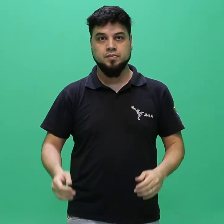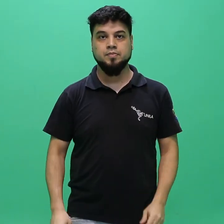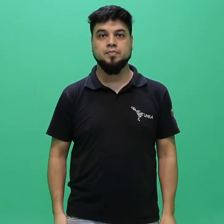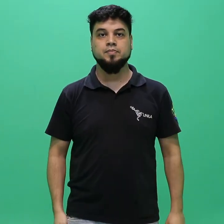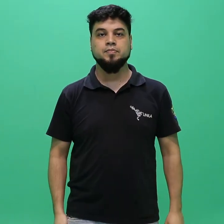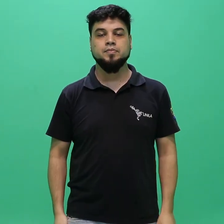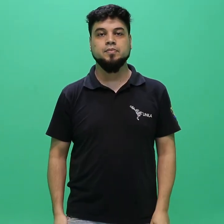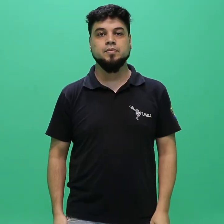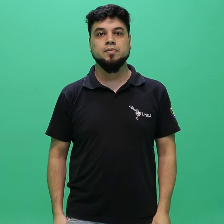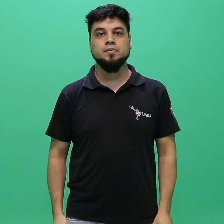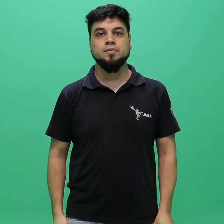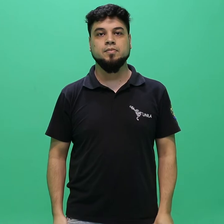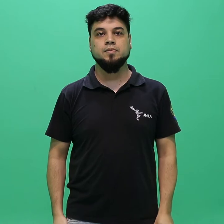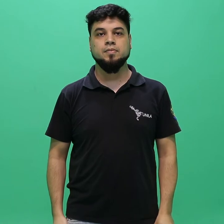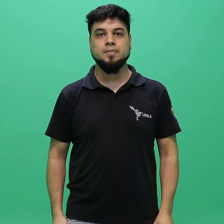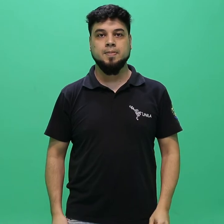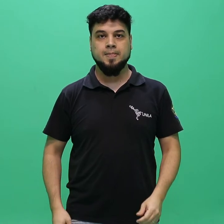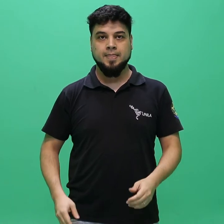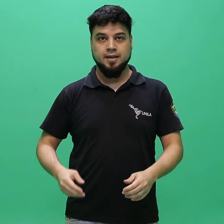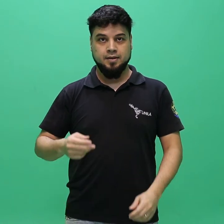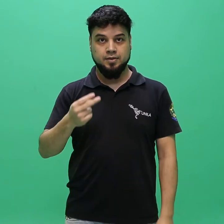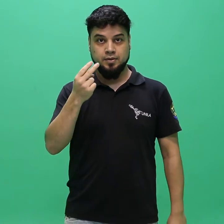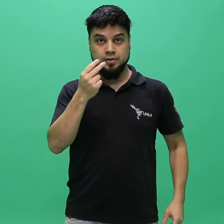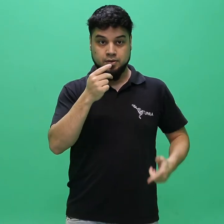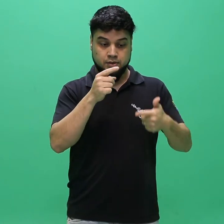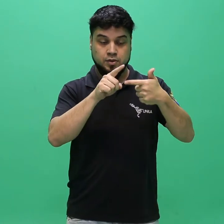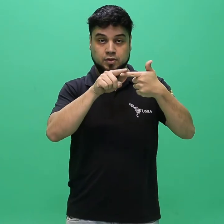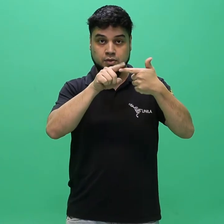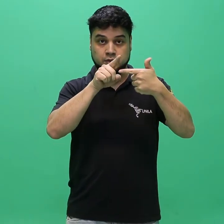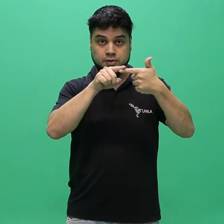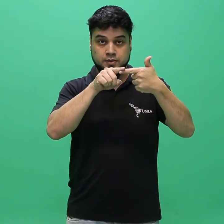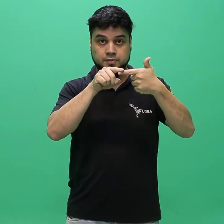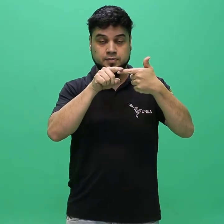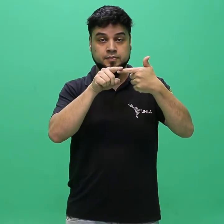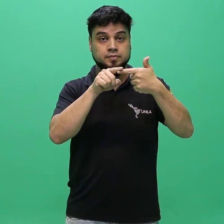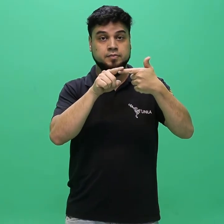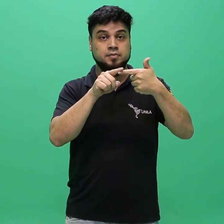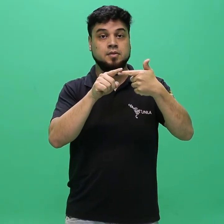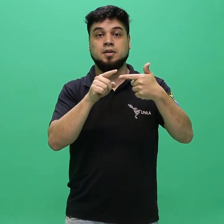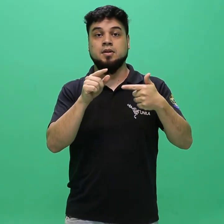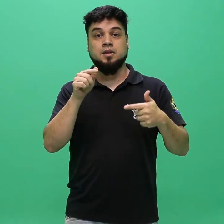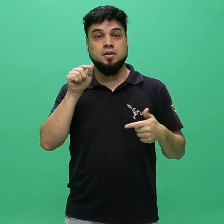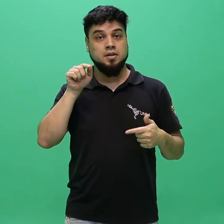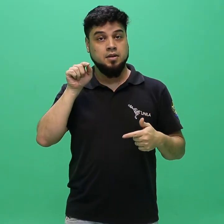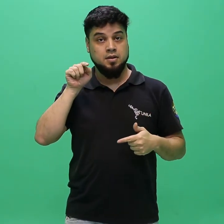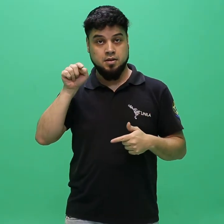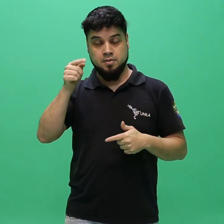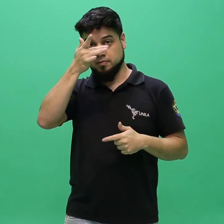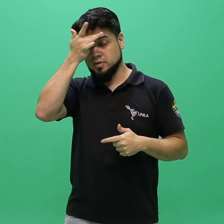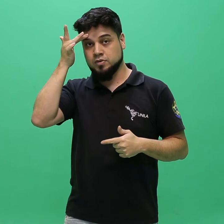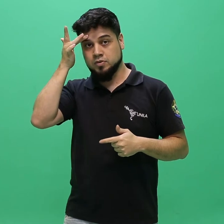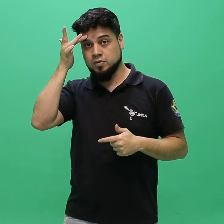2.2. Não tenha ingressado no ensino superior por convênio cultural,